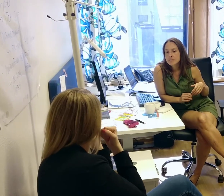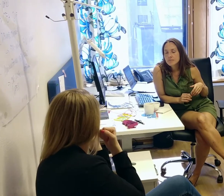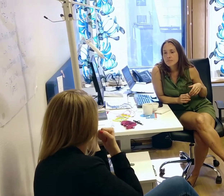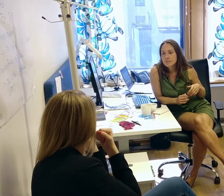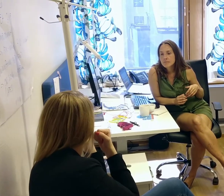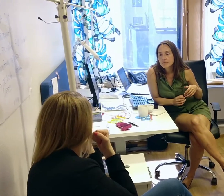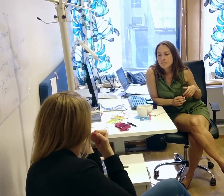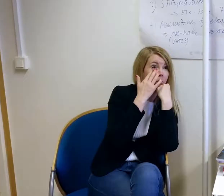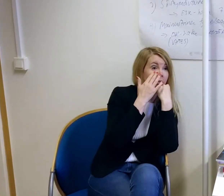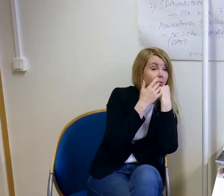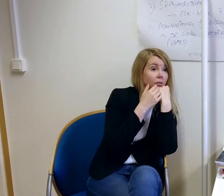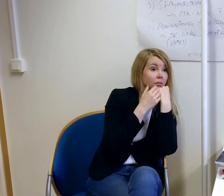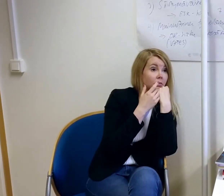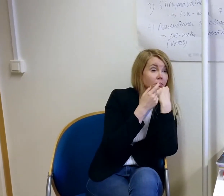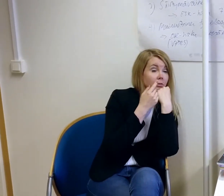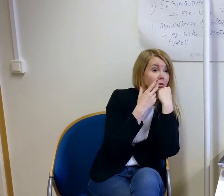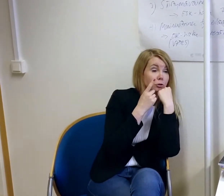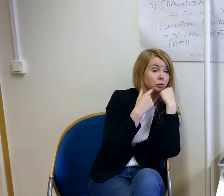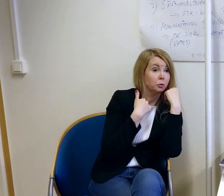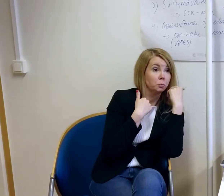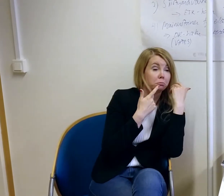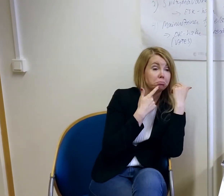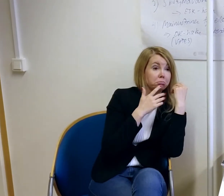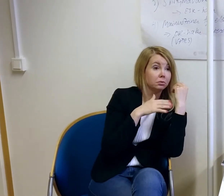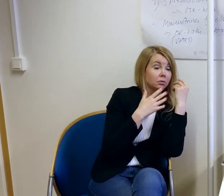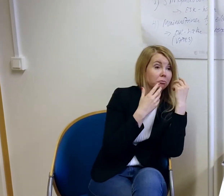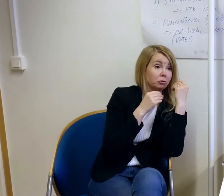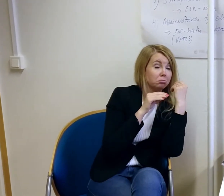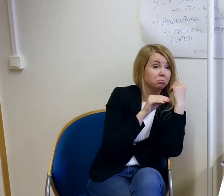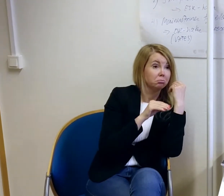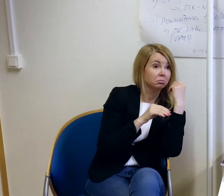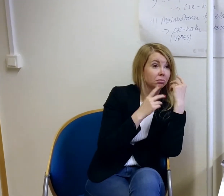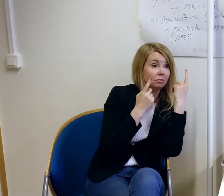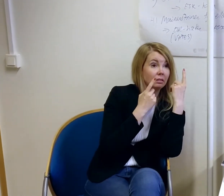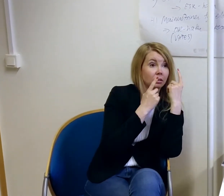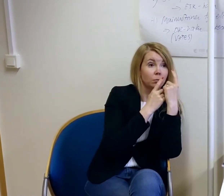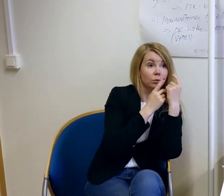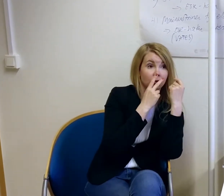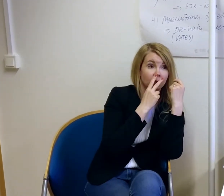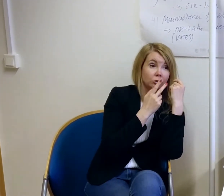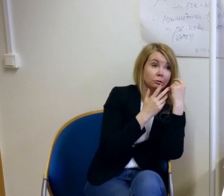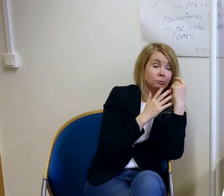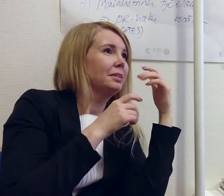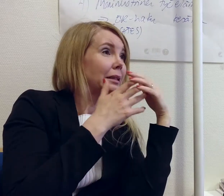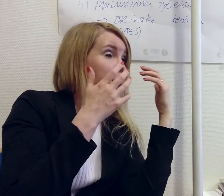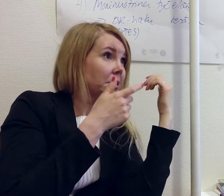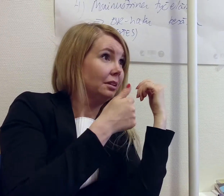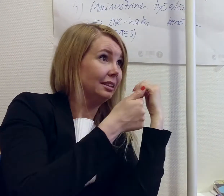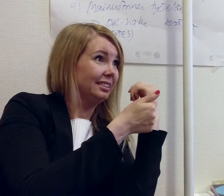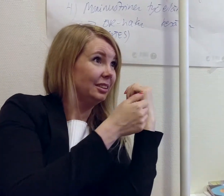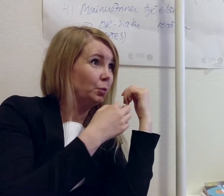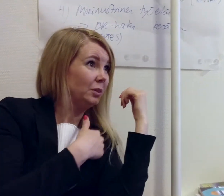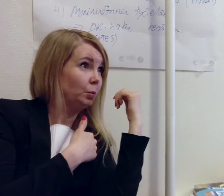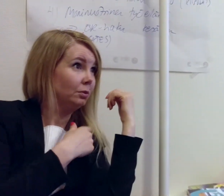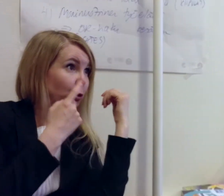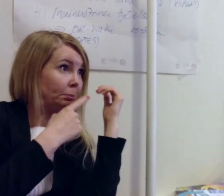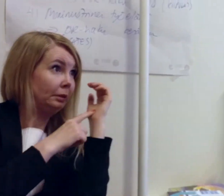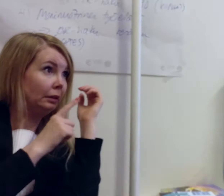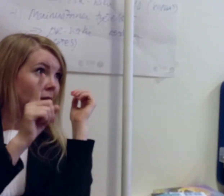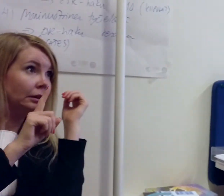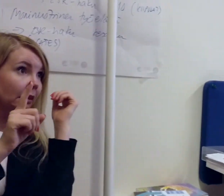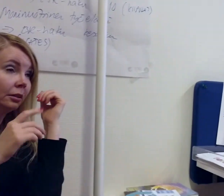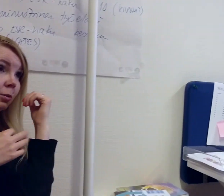Ja teen erilaisia selvityshommia. Tämä on siis se pääasiallinen työ, tämä hanketyö, mutta totta kai työhöni